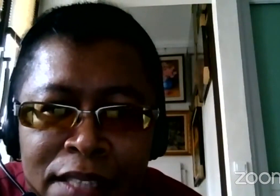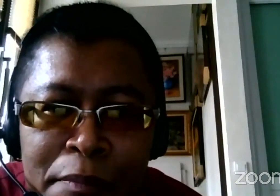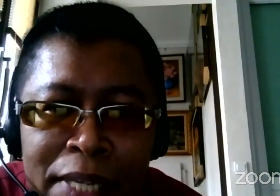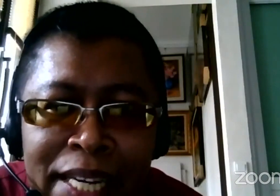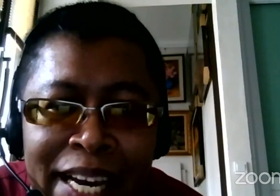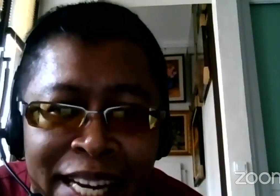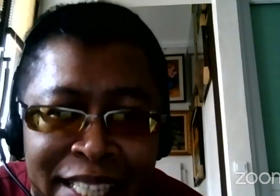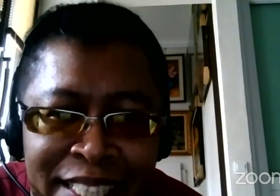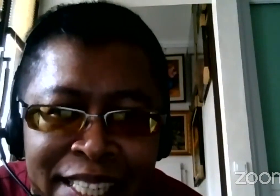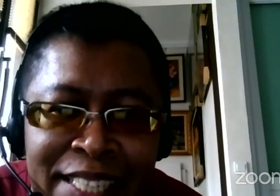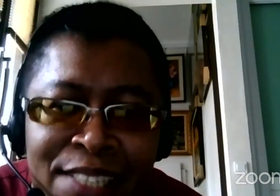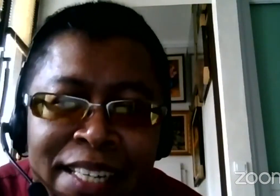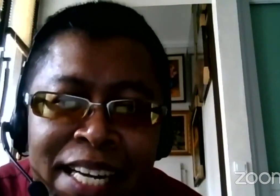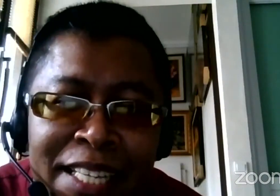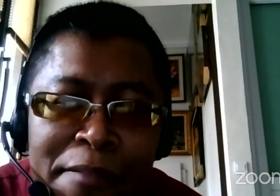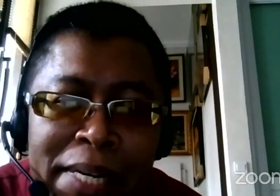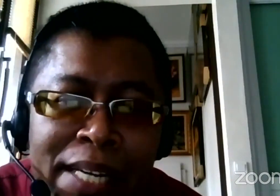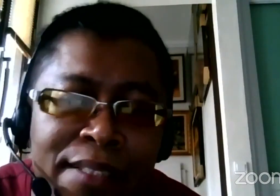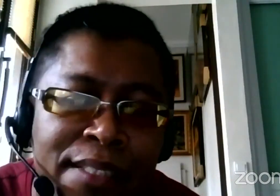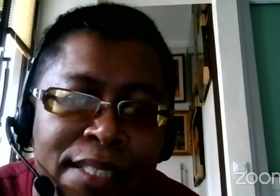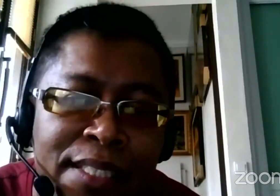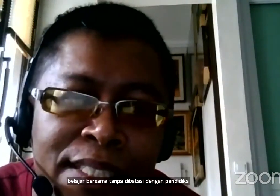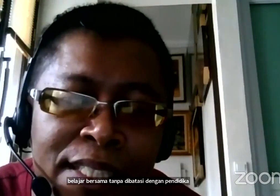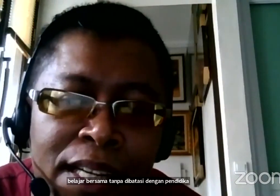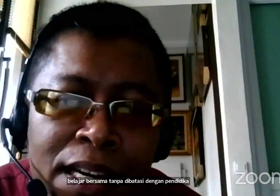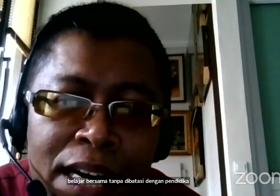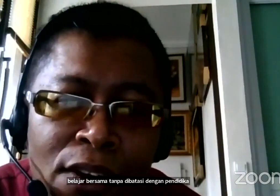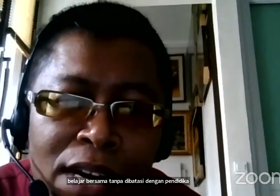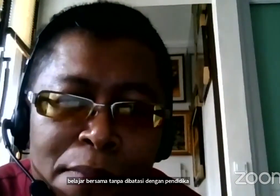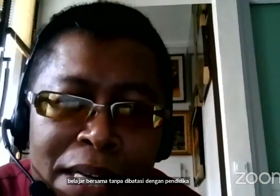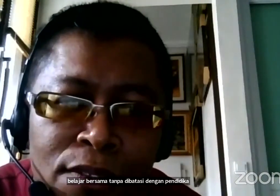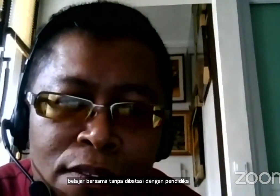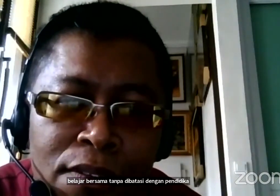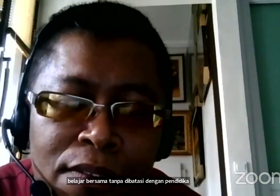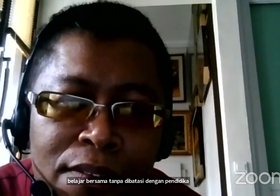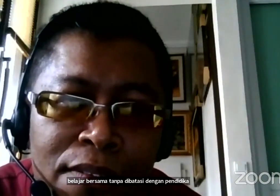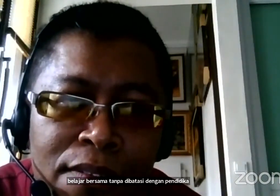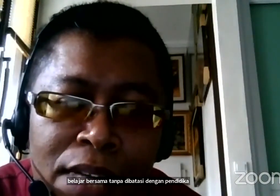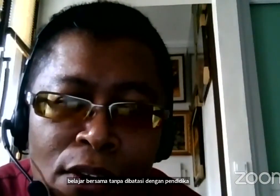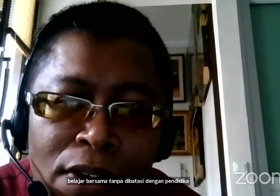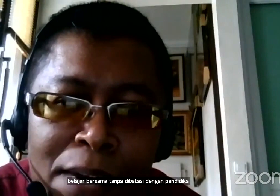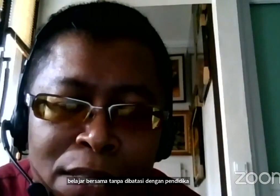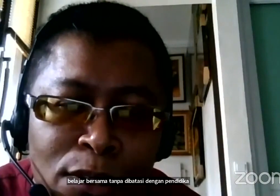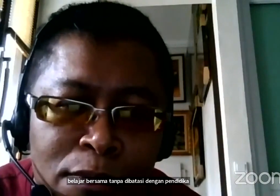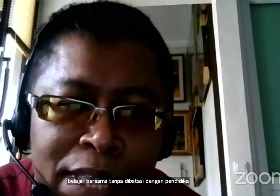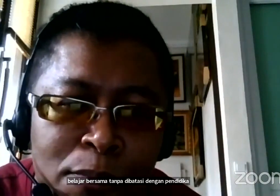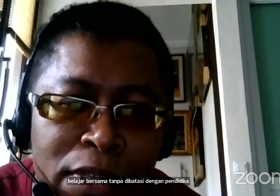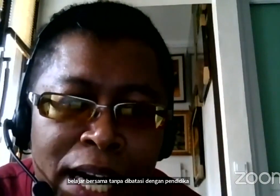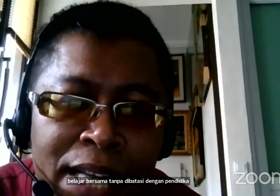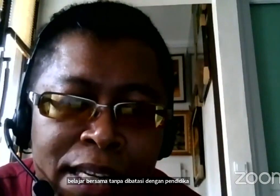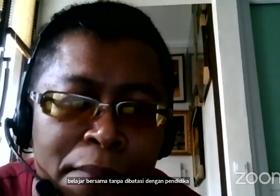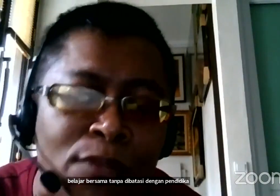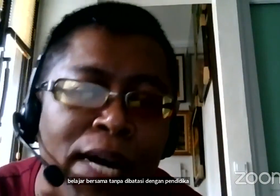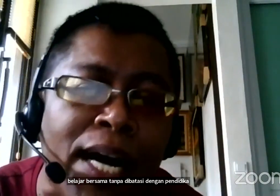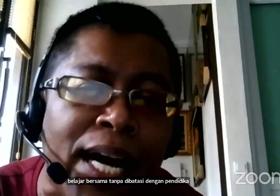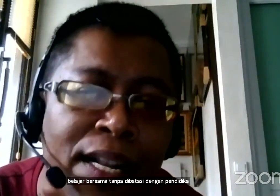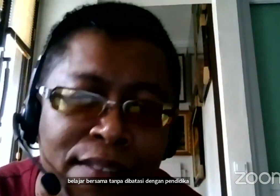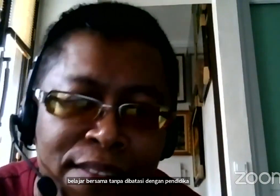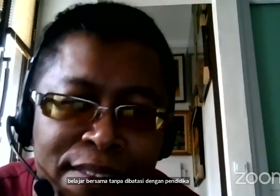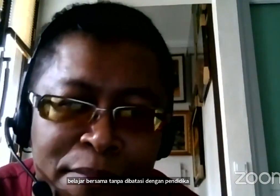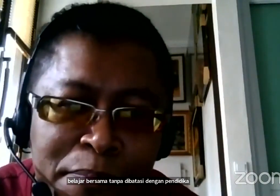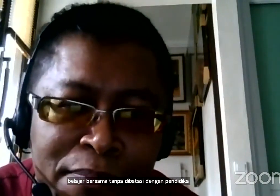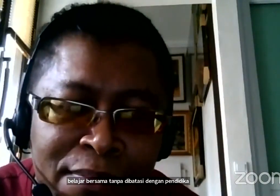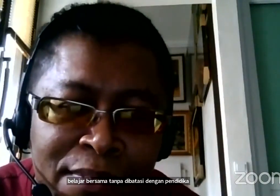Tapi ada enaknya ternyata sekolah di SLB Kalau gak masuk Kalau gak masuk tuh Saya punya alasan yang masuk